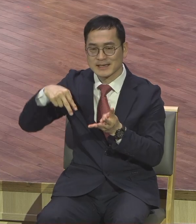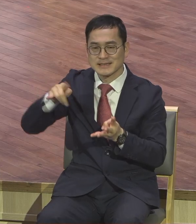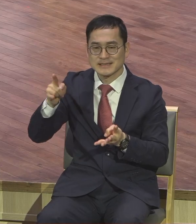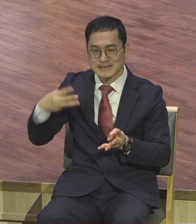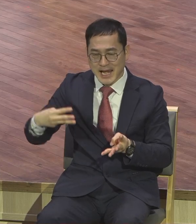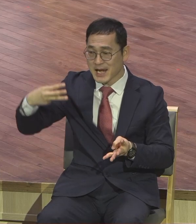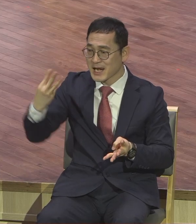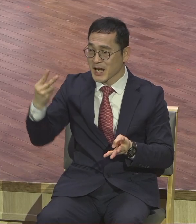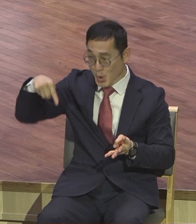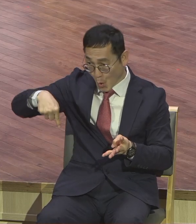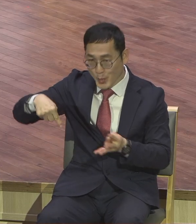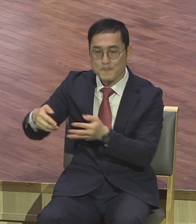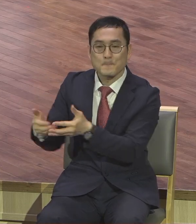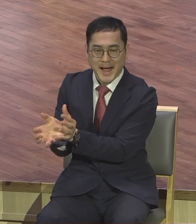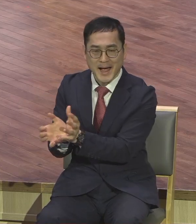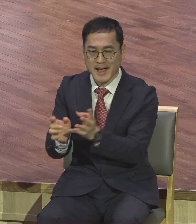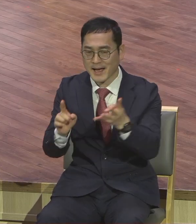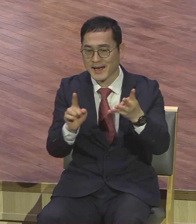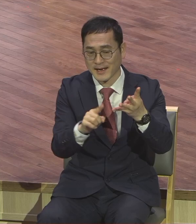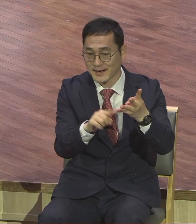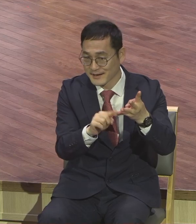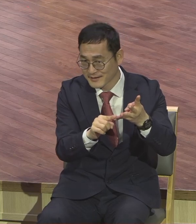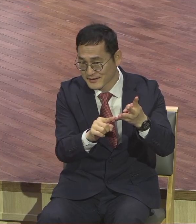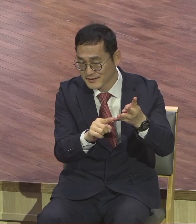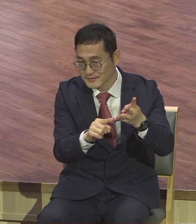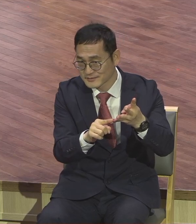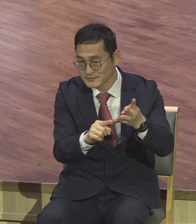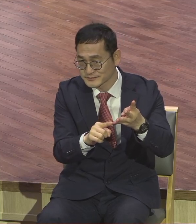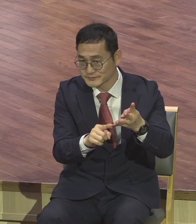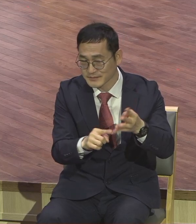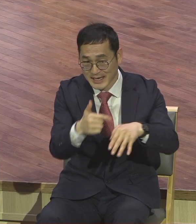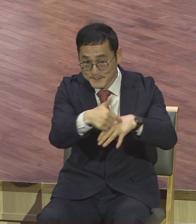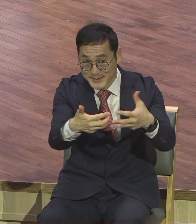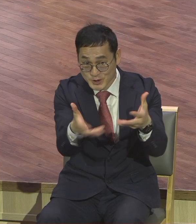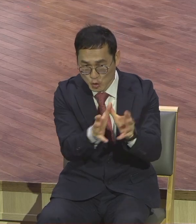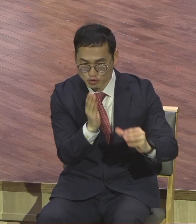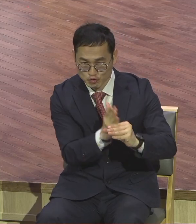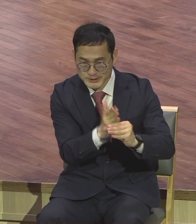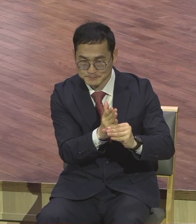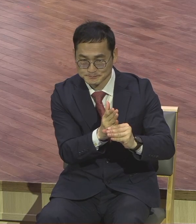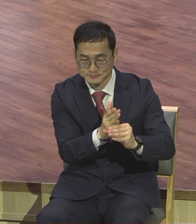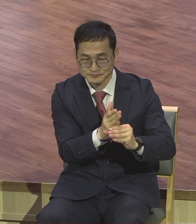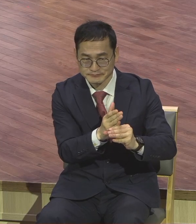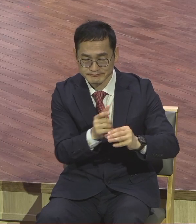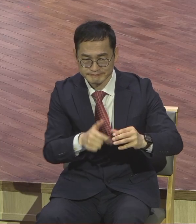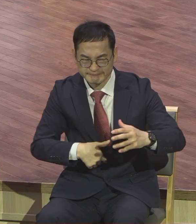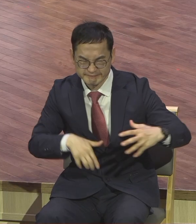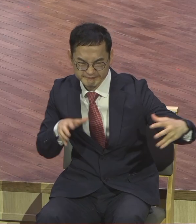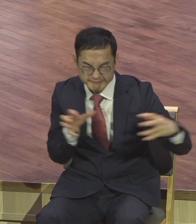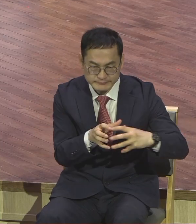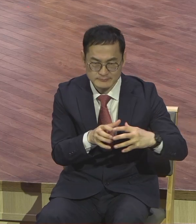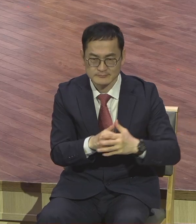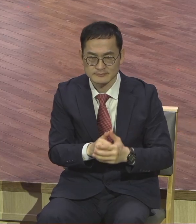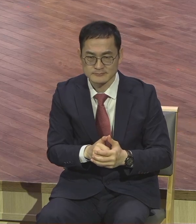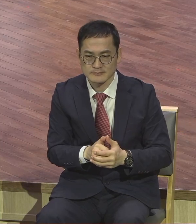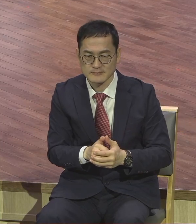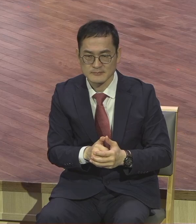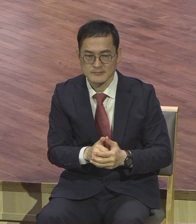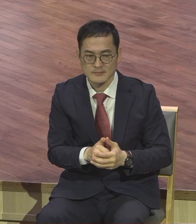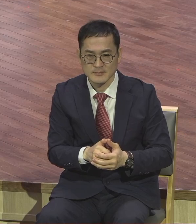극렬한 민족주의자 민족주의자들의 집단 이게 열심당인데 셀롯파에요.